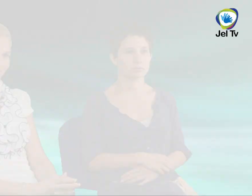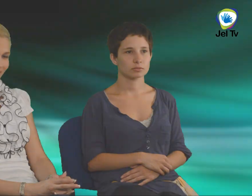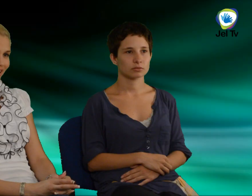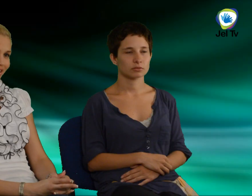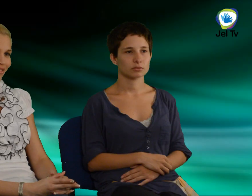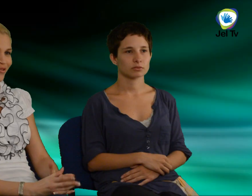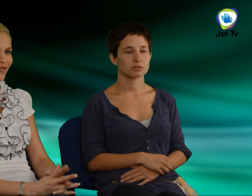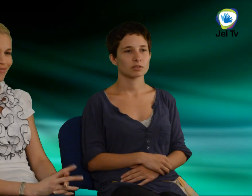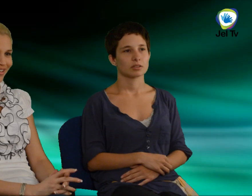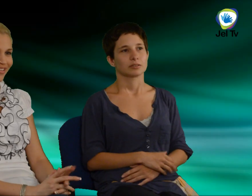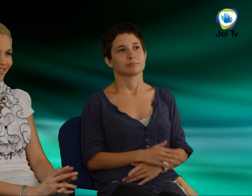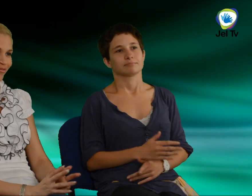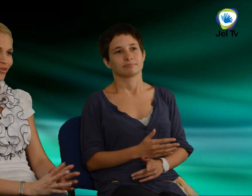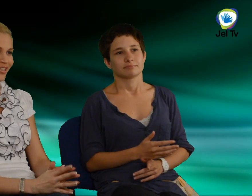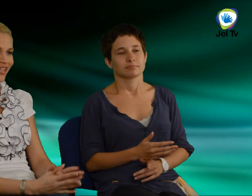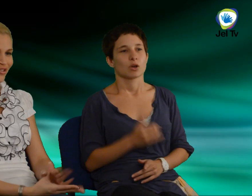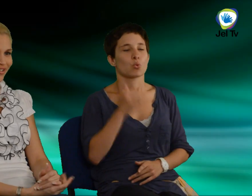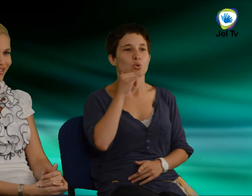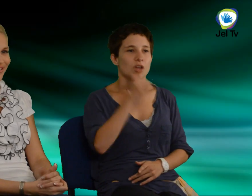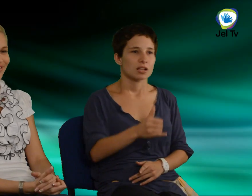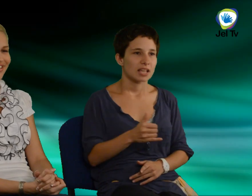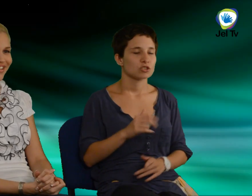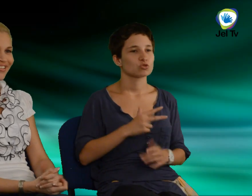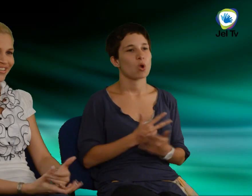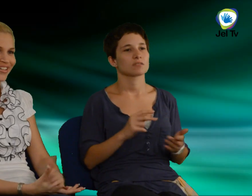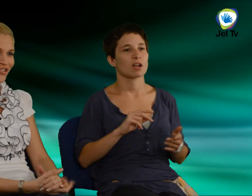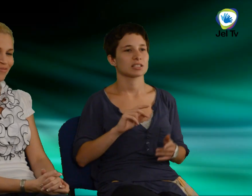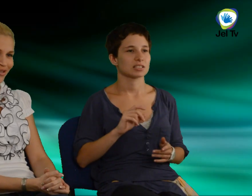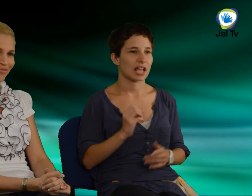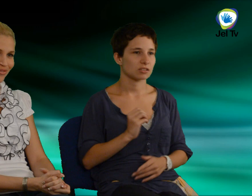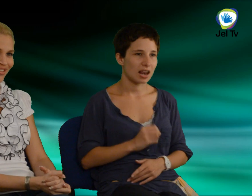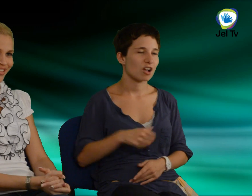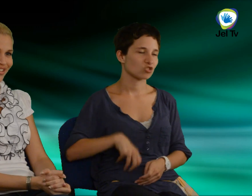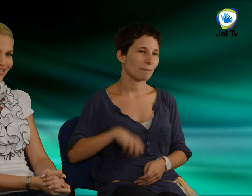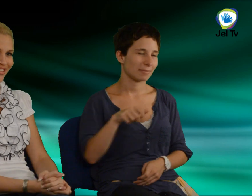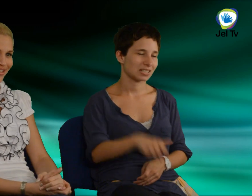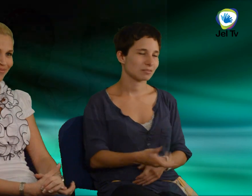Jó formán az utazásnak a nyoncva százalékát sepként túl finanszíroztam.